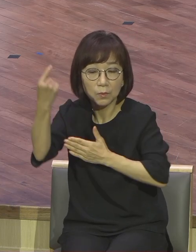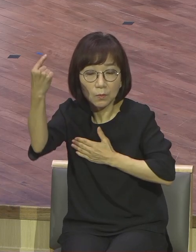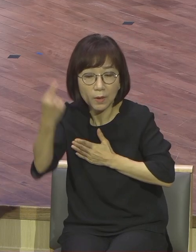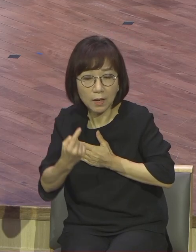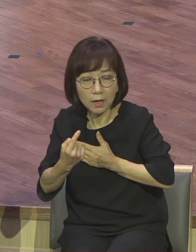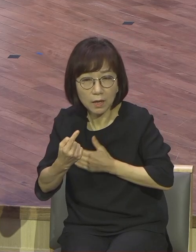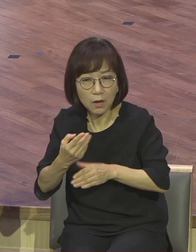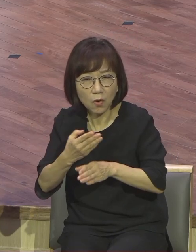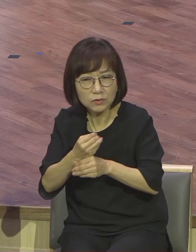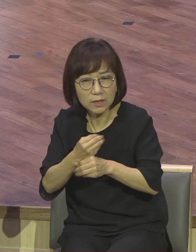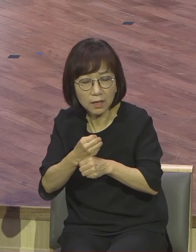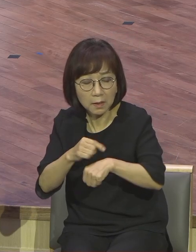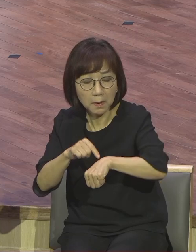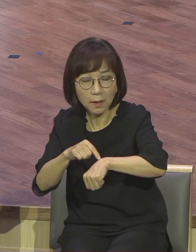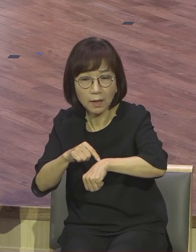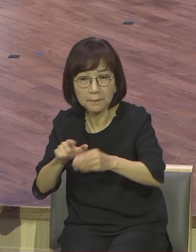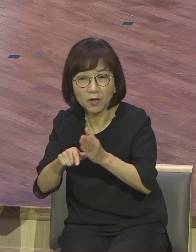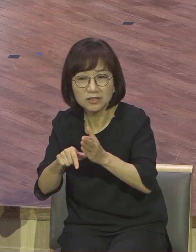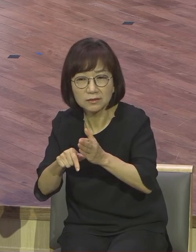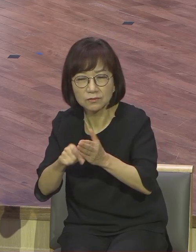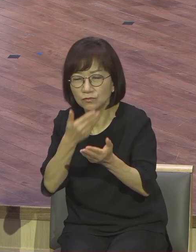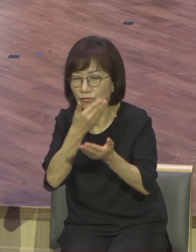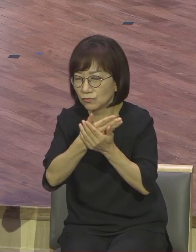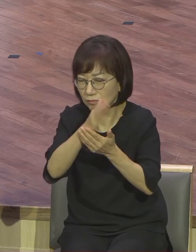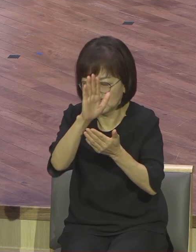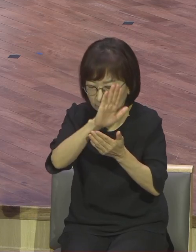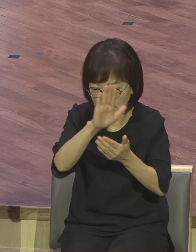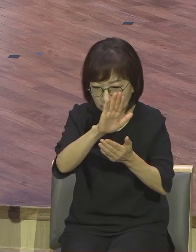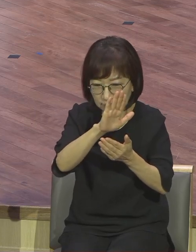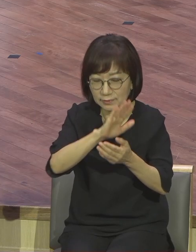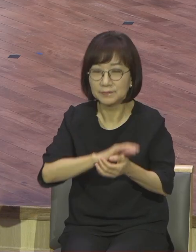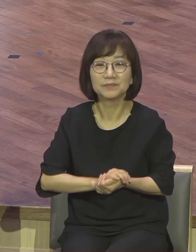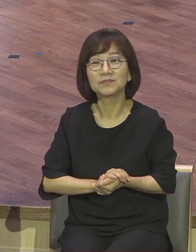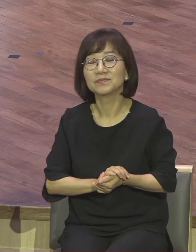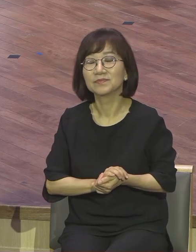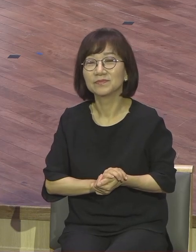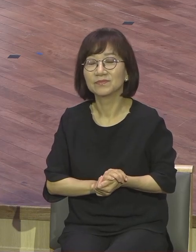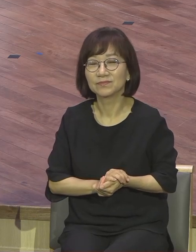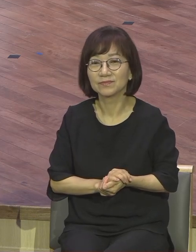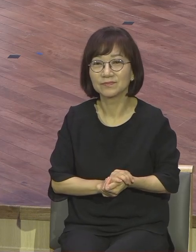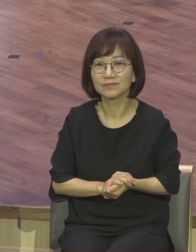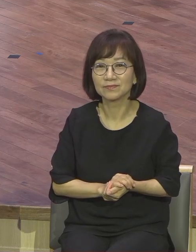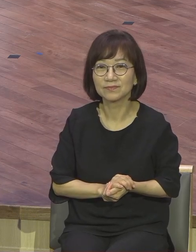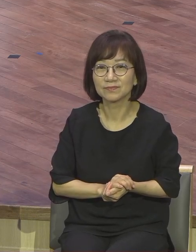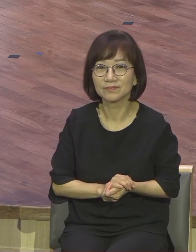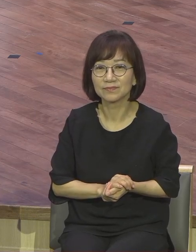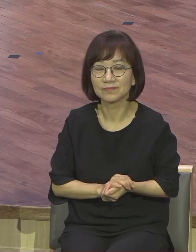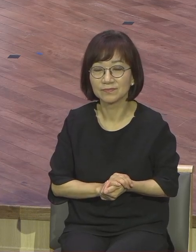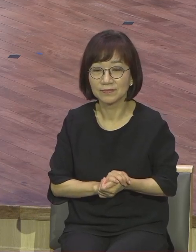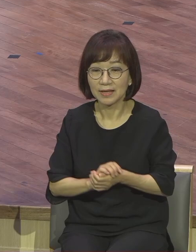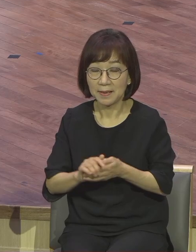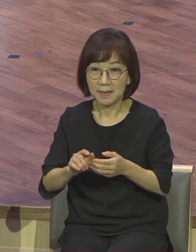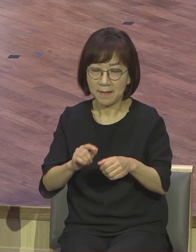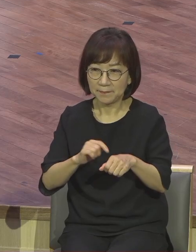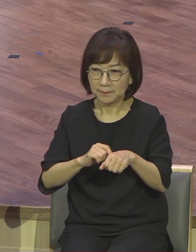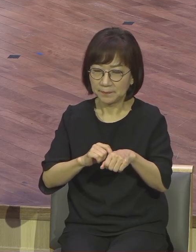이게 중요한 게 아니 여기에 초점 맞추면 영적인 본질을 놓치고 시안부